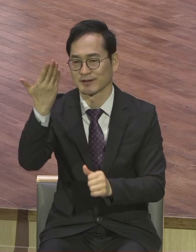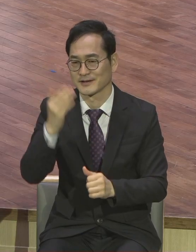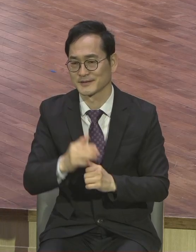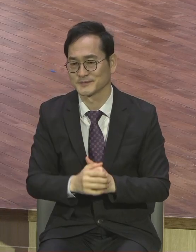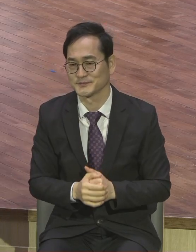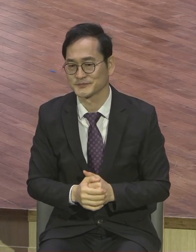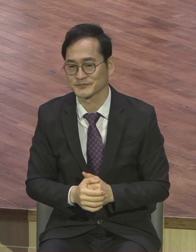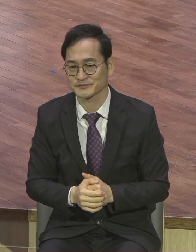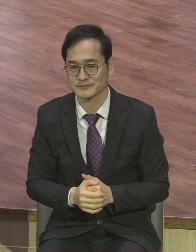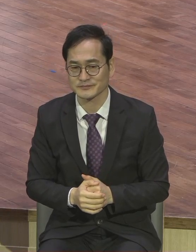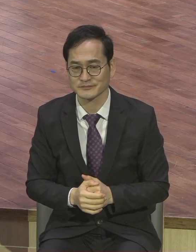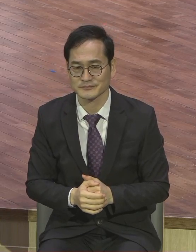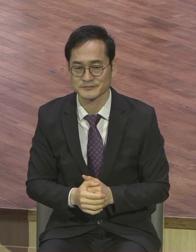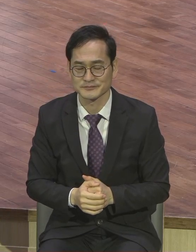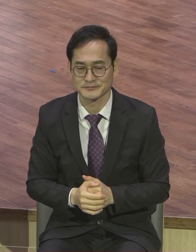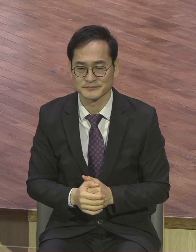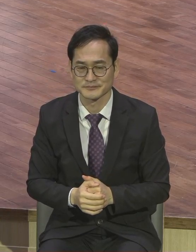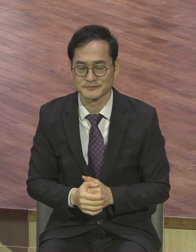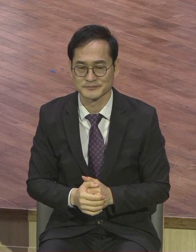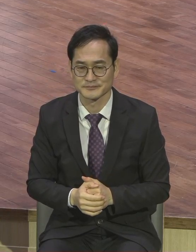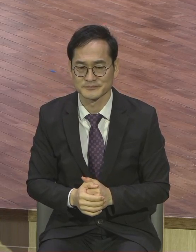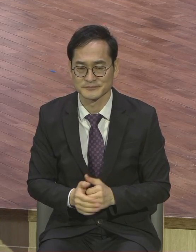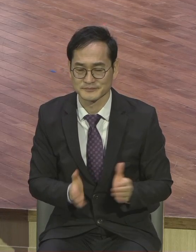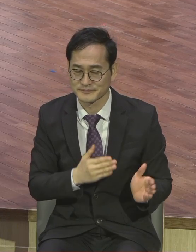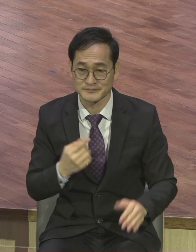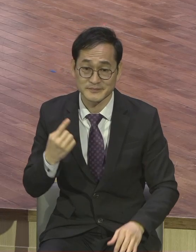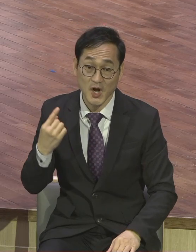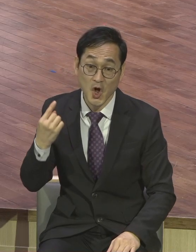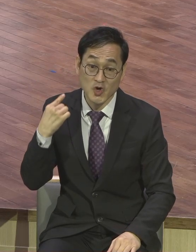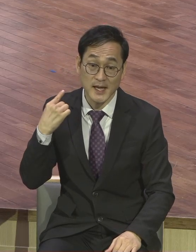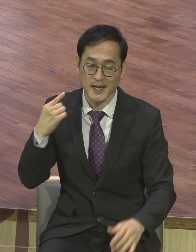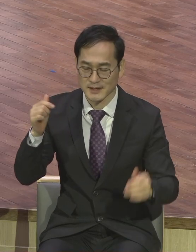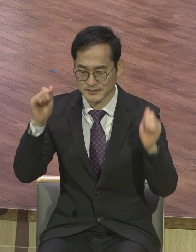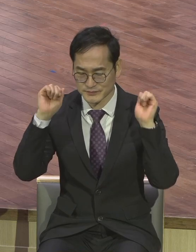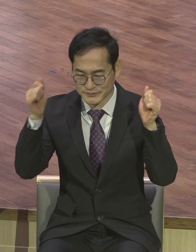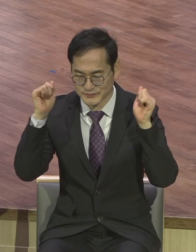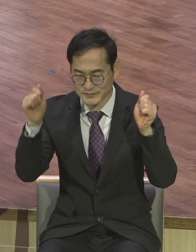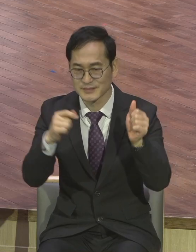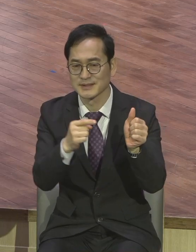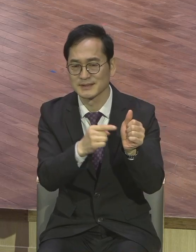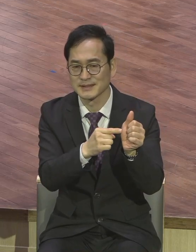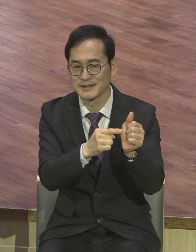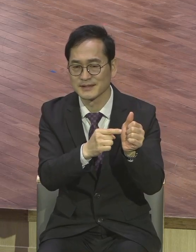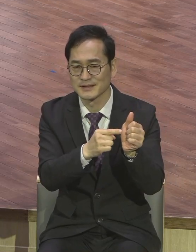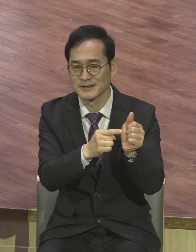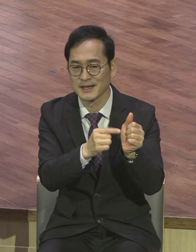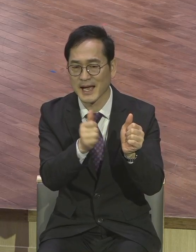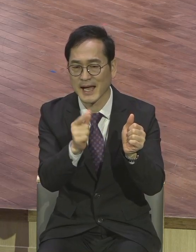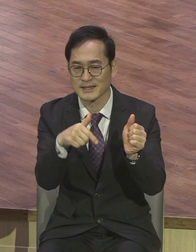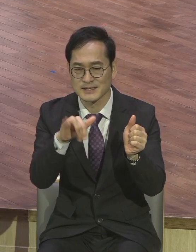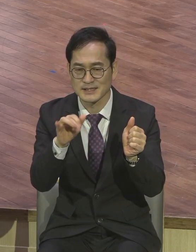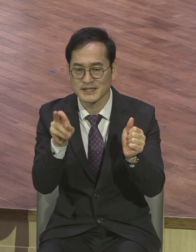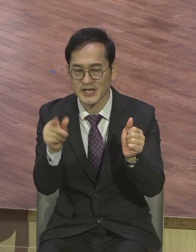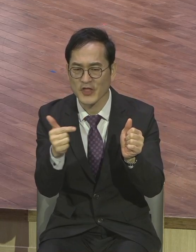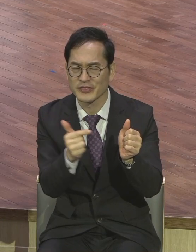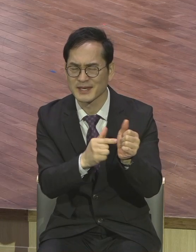어제 일입니다. 무속인 한지연 씨가 49세인데 예수님을